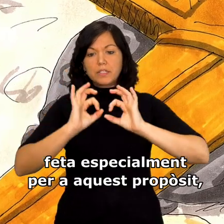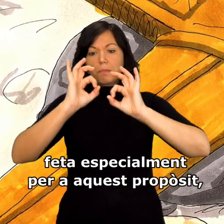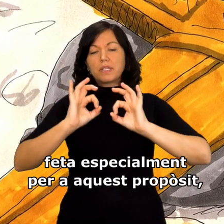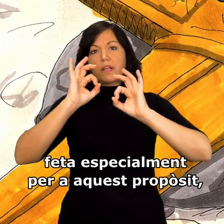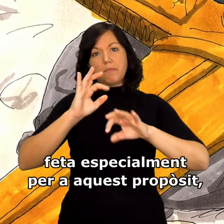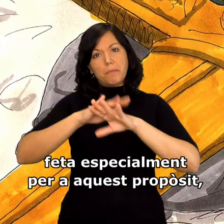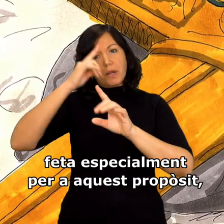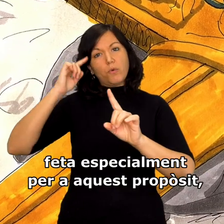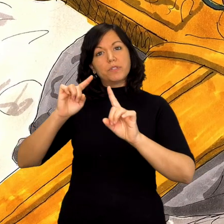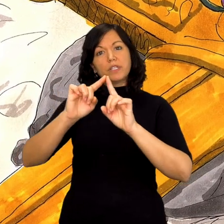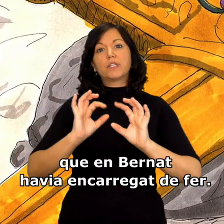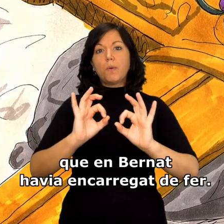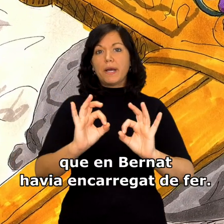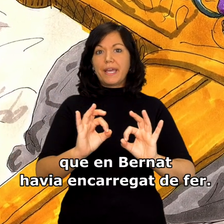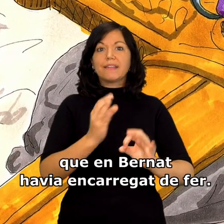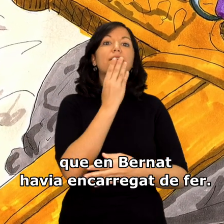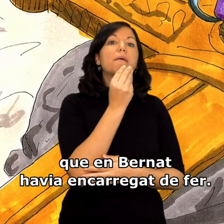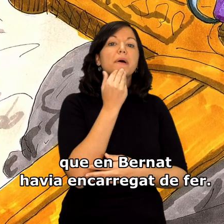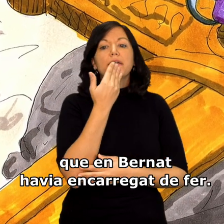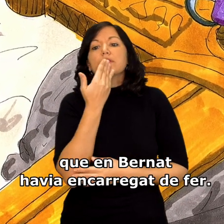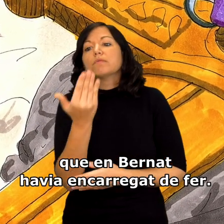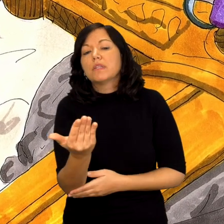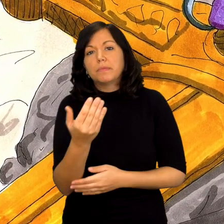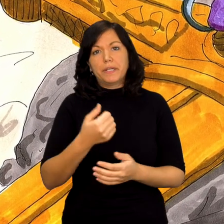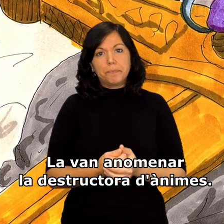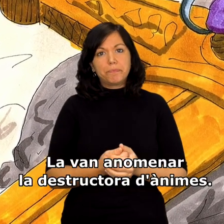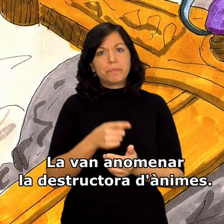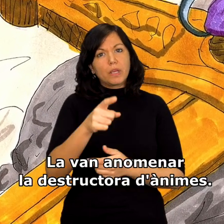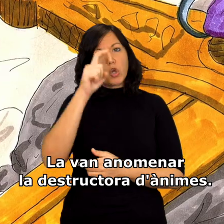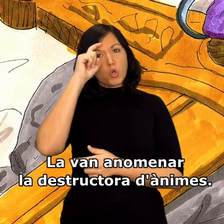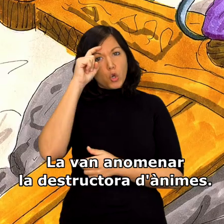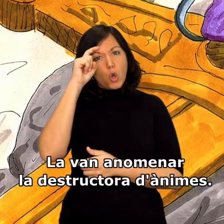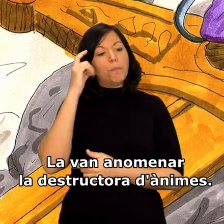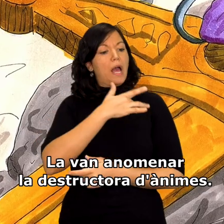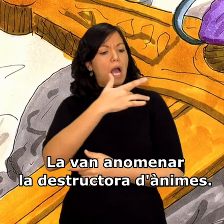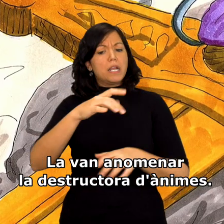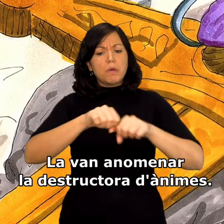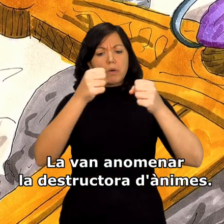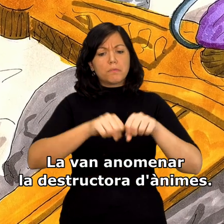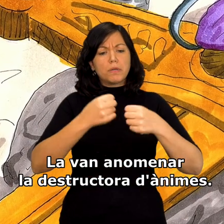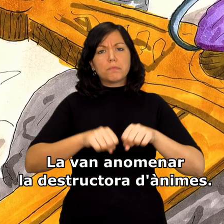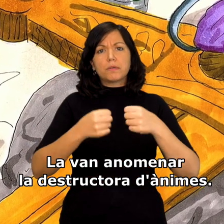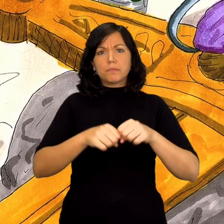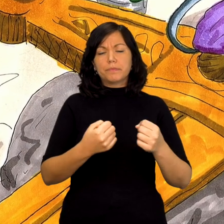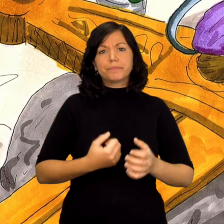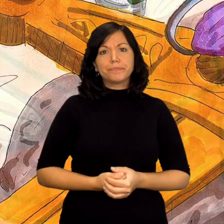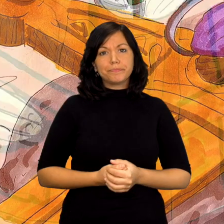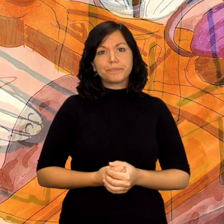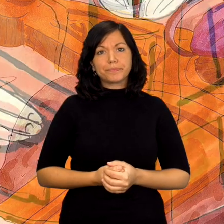especialment per aquest propòsit, que en Bernat havia encarregat de fer. La van anomenar la destructora d'ànimes.